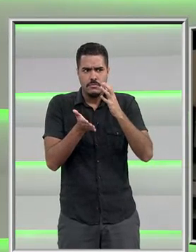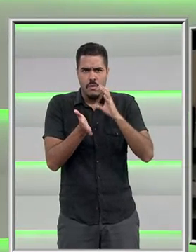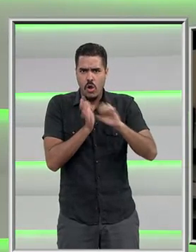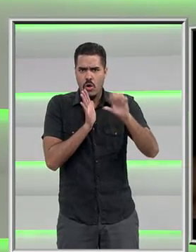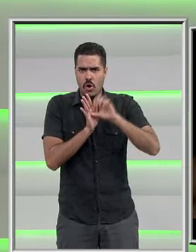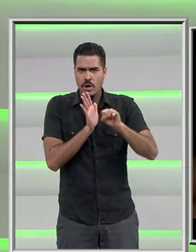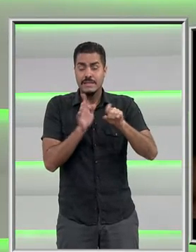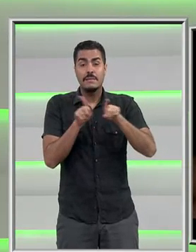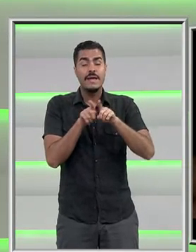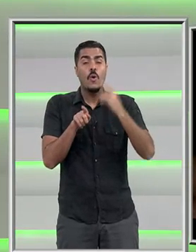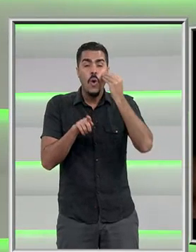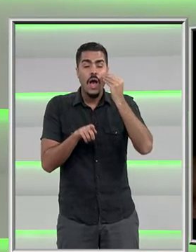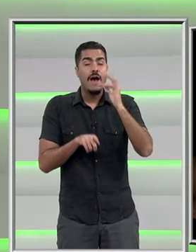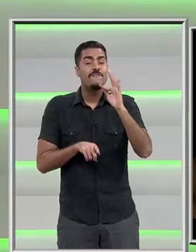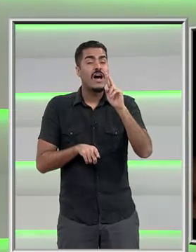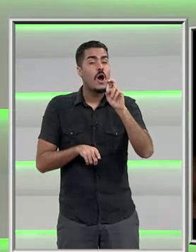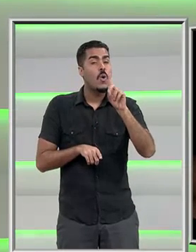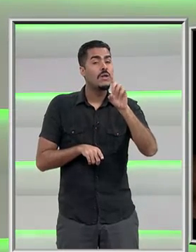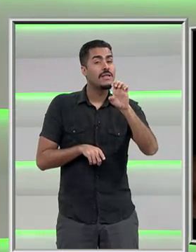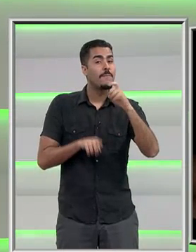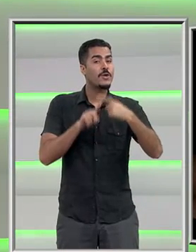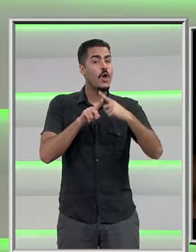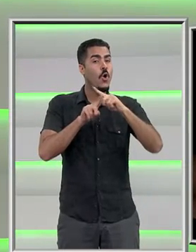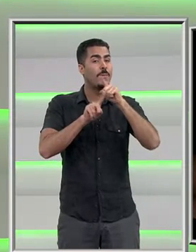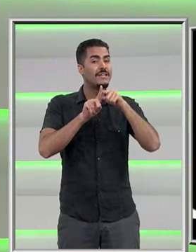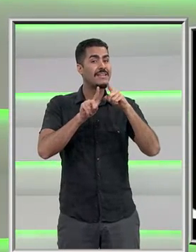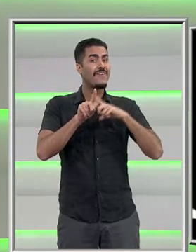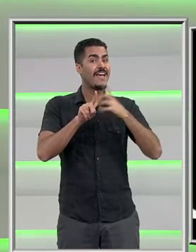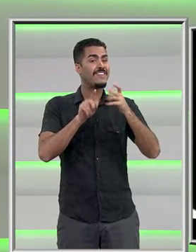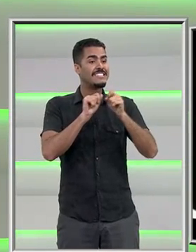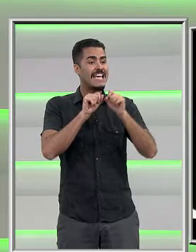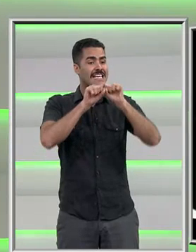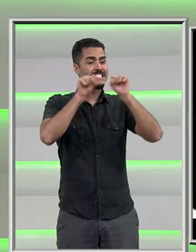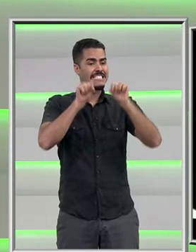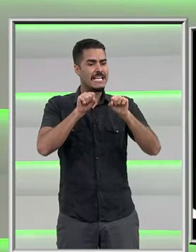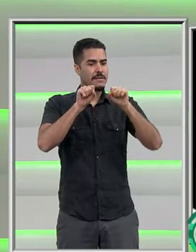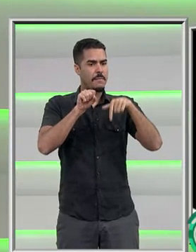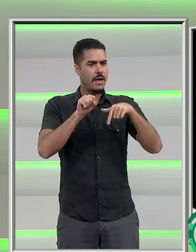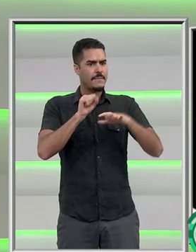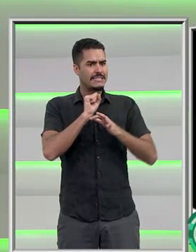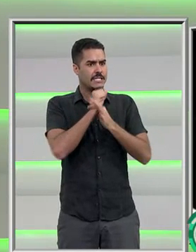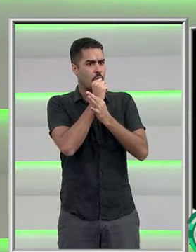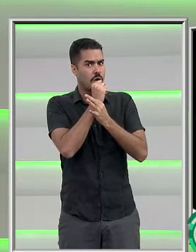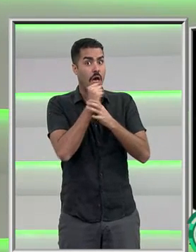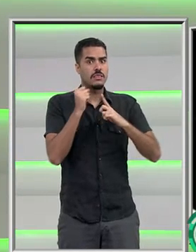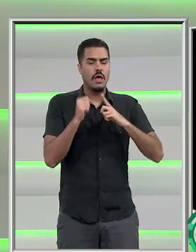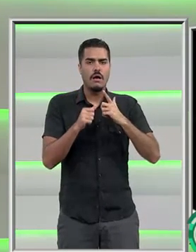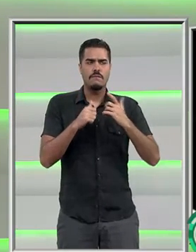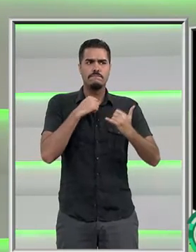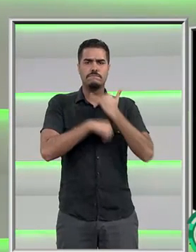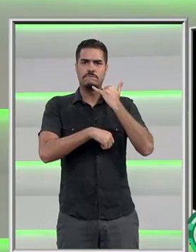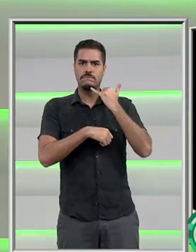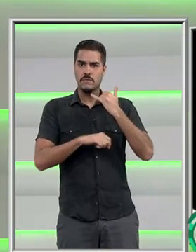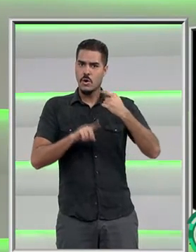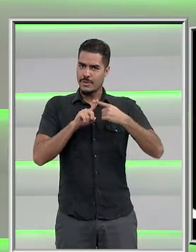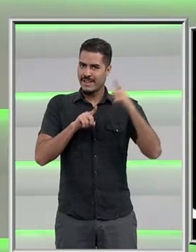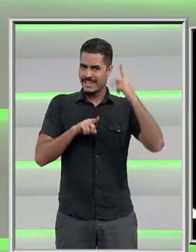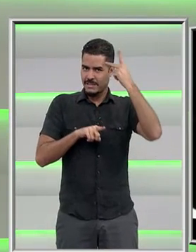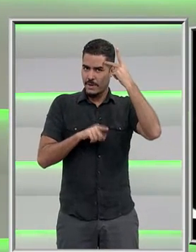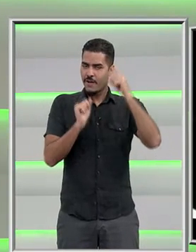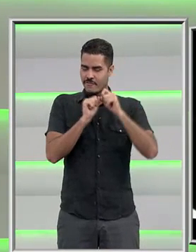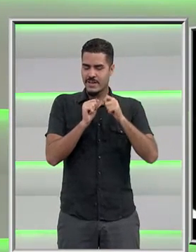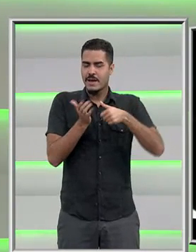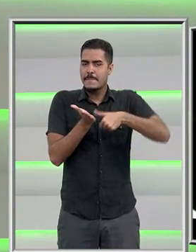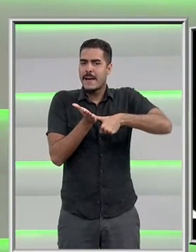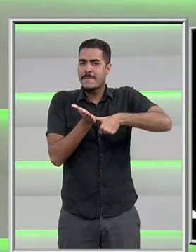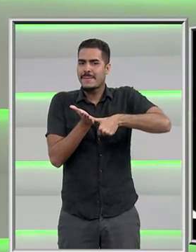quando o objetivo era deixar o sistema do banco mais seguro. Lá em São Paulo, tentaram fazer esse cadastramento biométrico lá em São